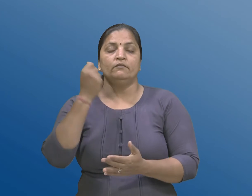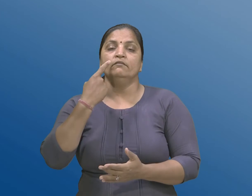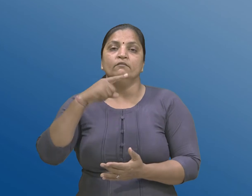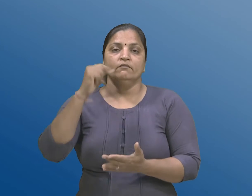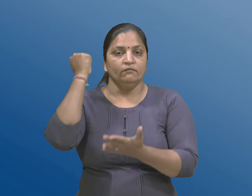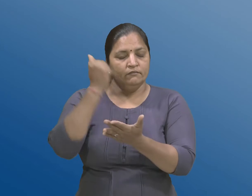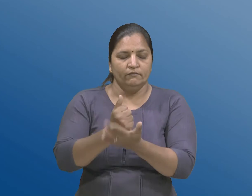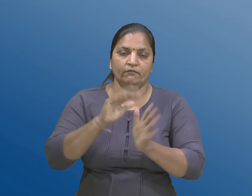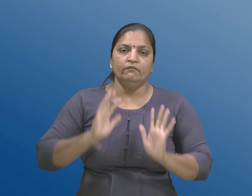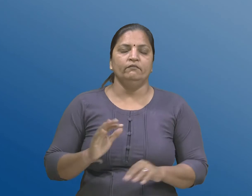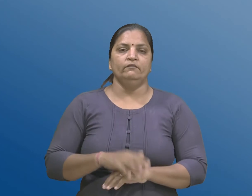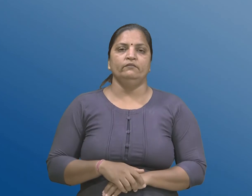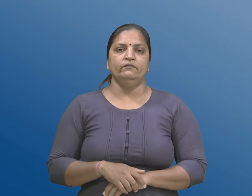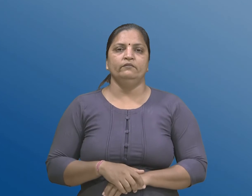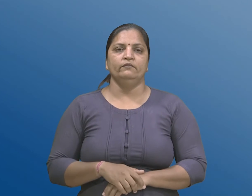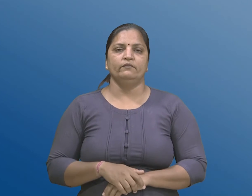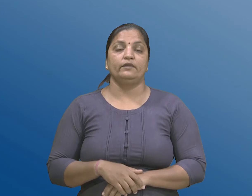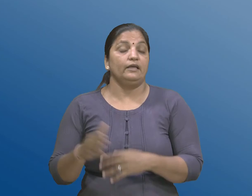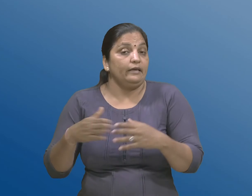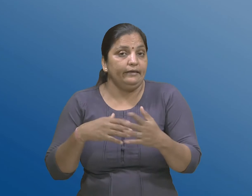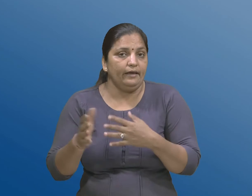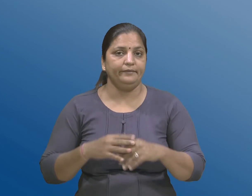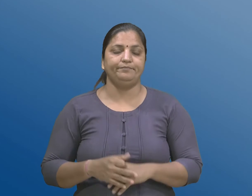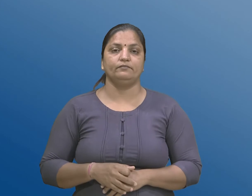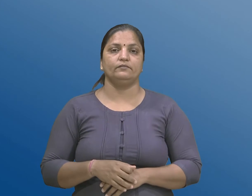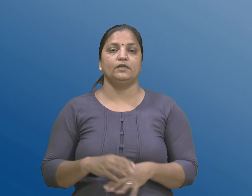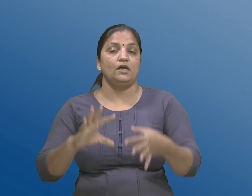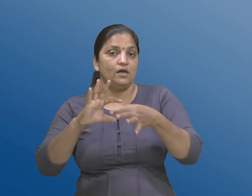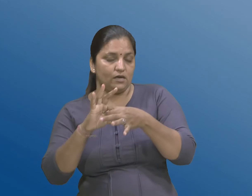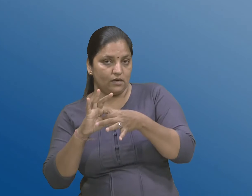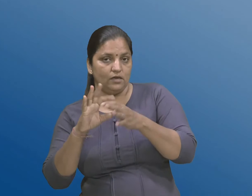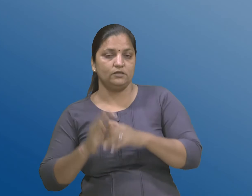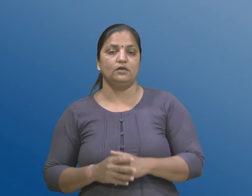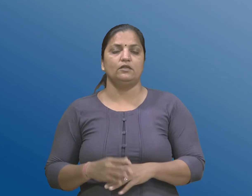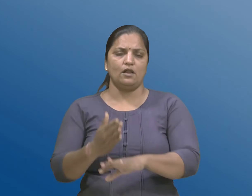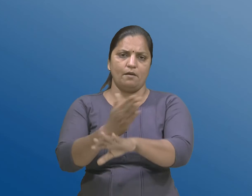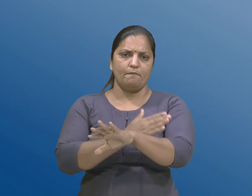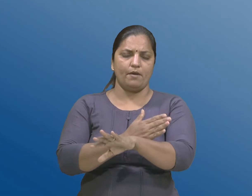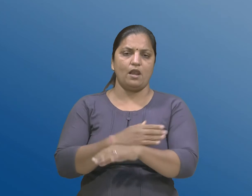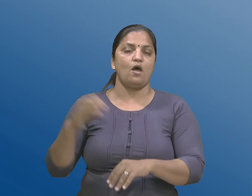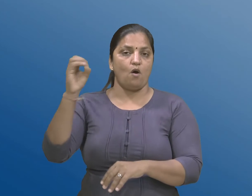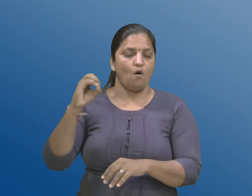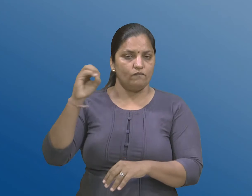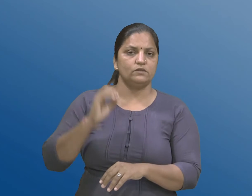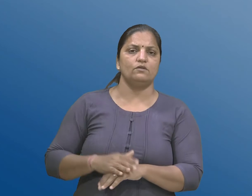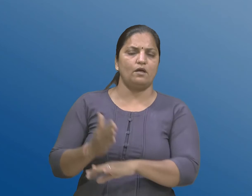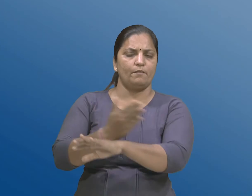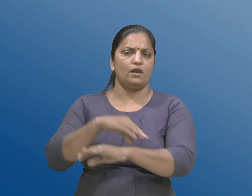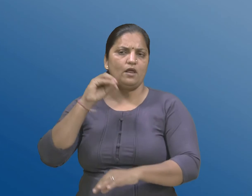अथवा सम्मंद मां तेमना द्वारा अधिकृत अधिकारी द्वारा परियाद दाखल